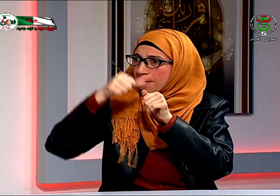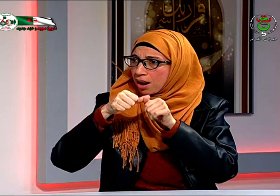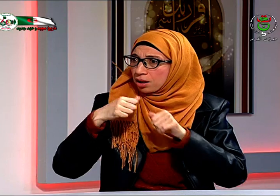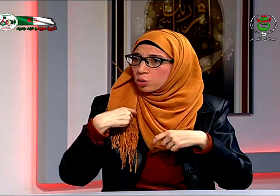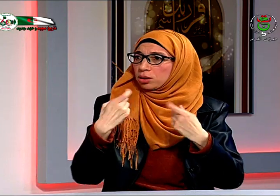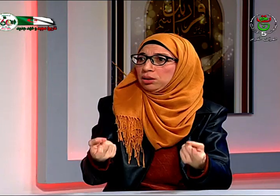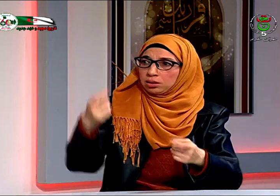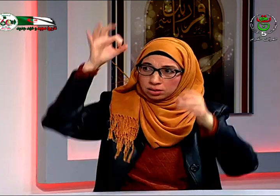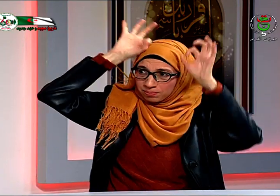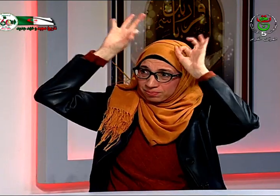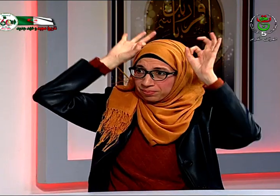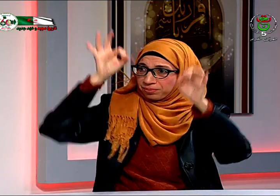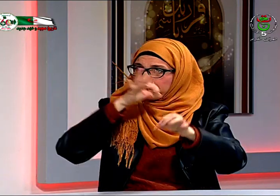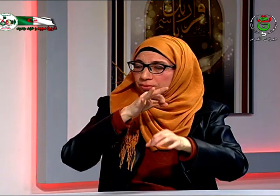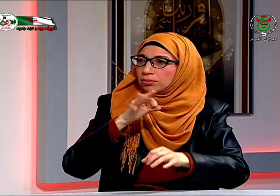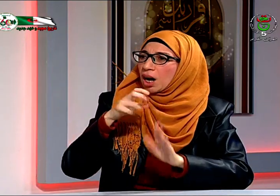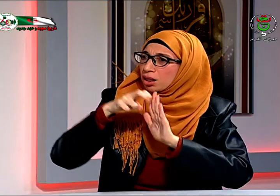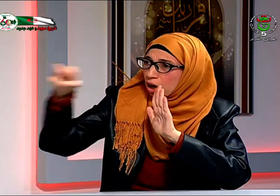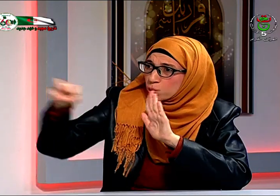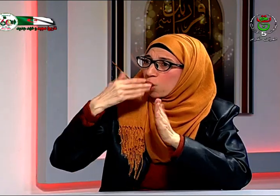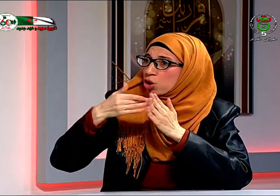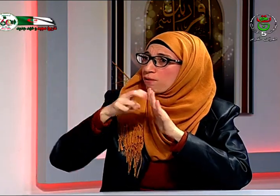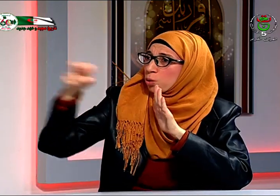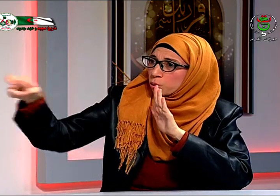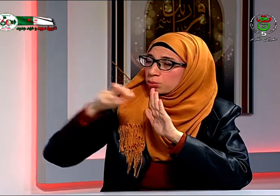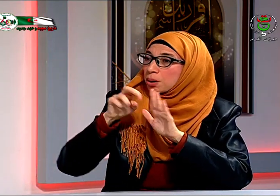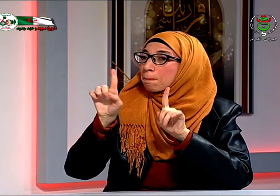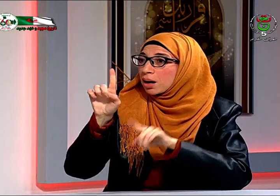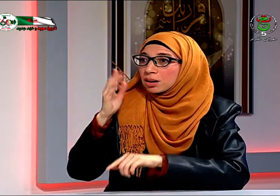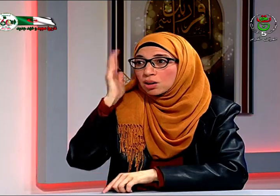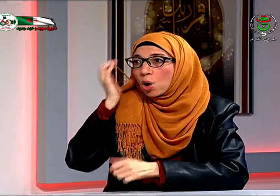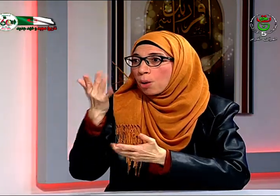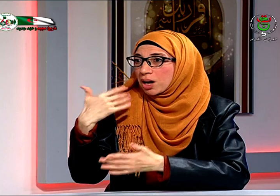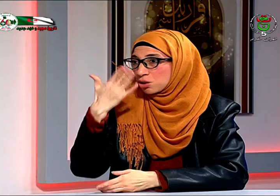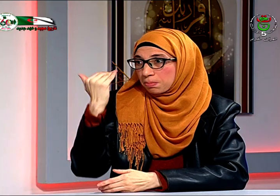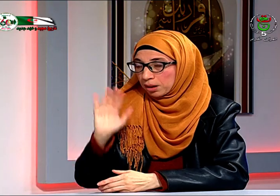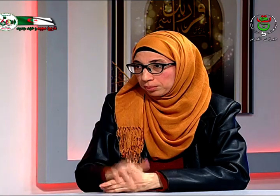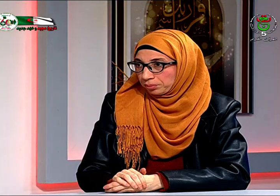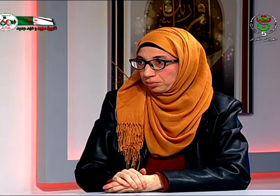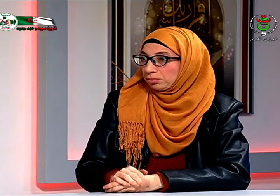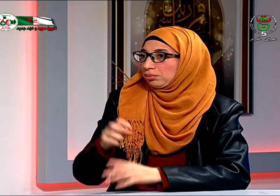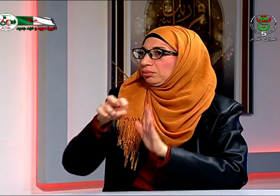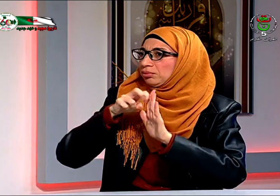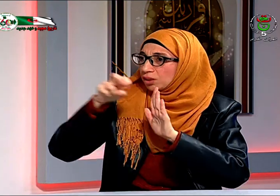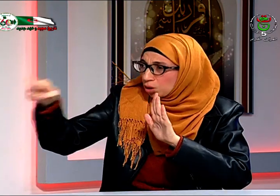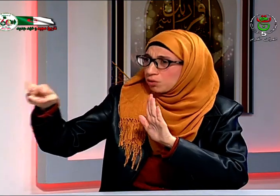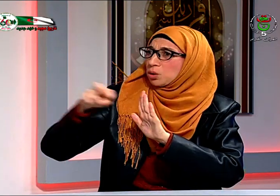والفحوصات وكل ذلك أخذها بعين الاعتبار ذهبنا إلى فرنسا في باريس لا أتذكر كم يوم قعدنا